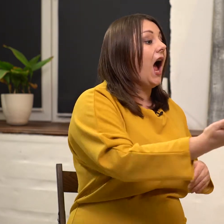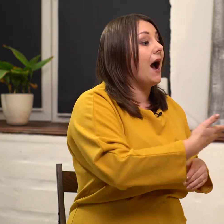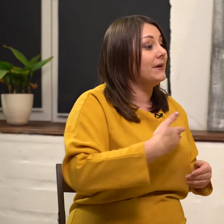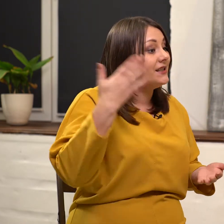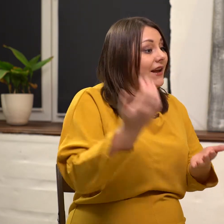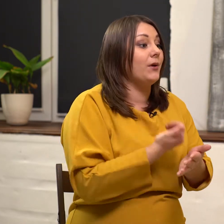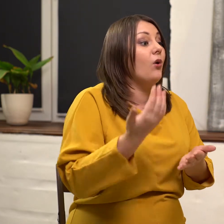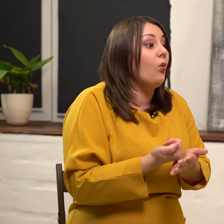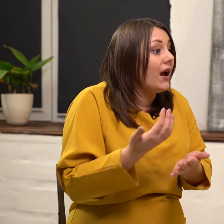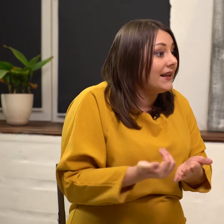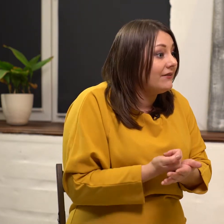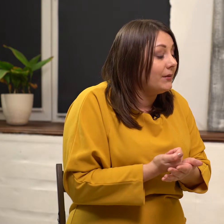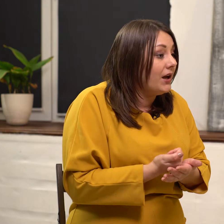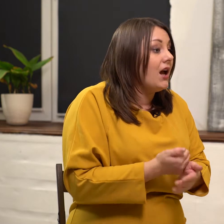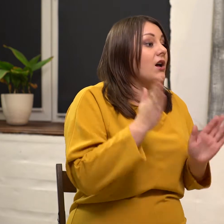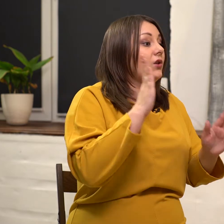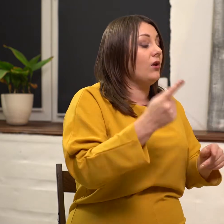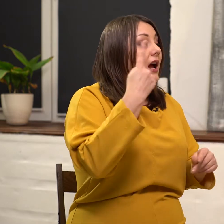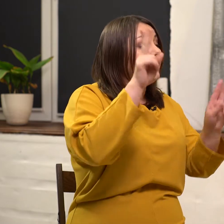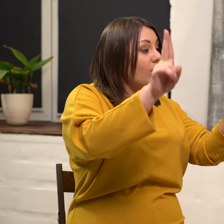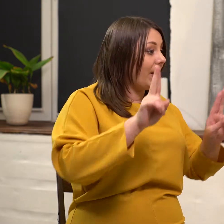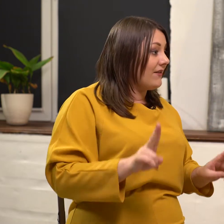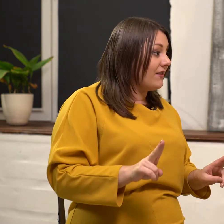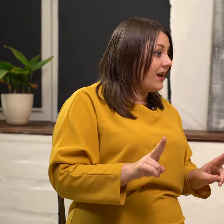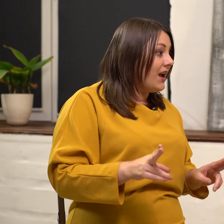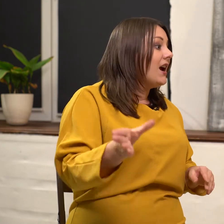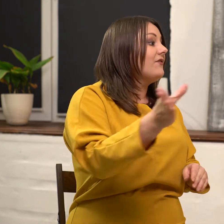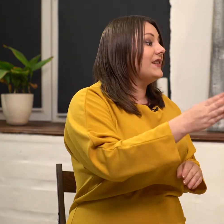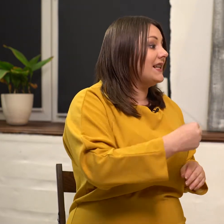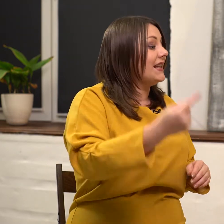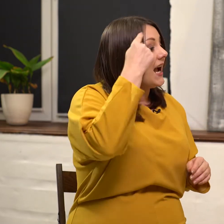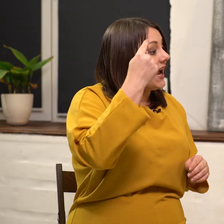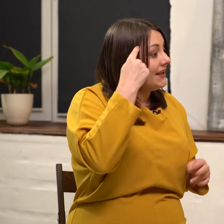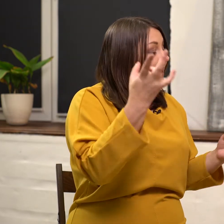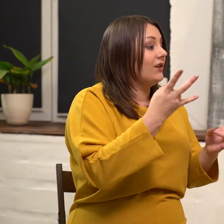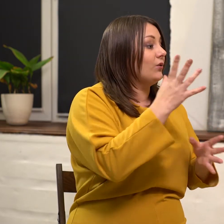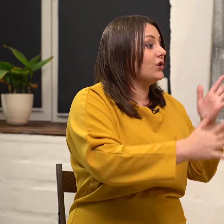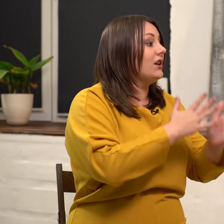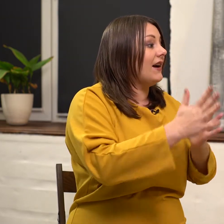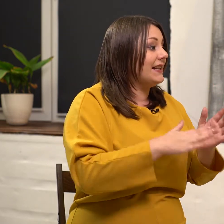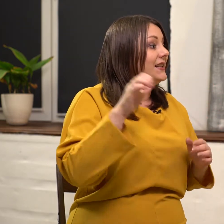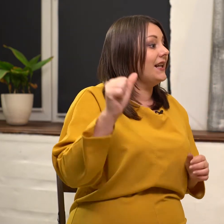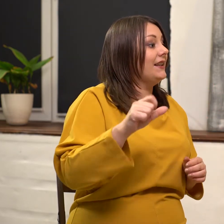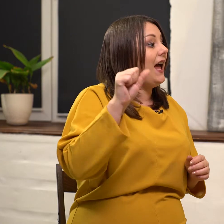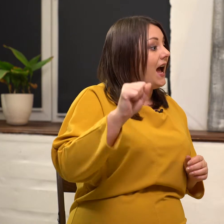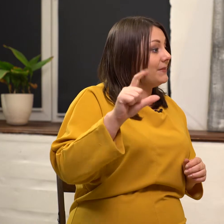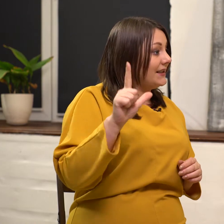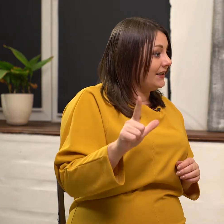А мы с вами угадываем. Только одно правило. Все догадки нужно говорить на Амслине.